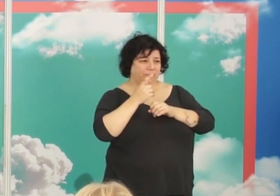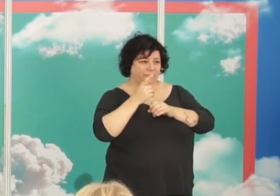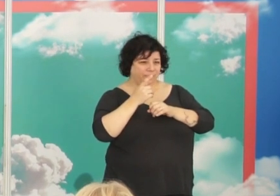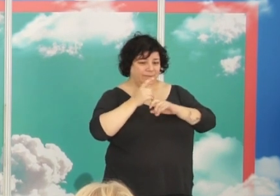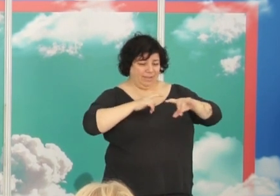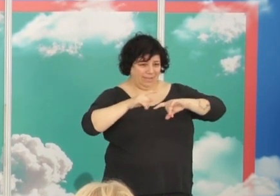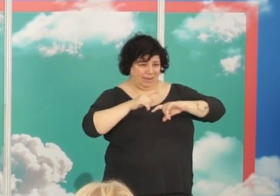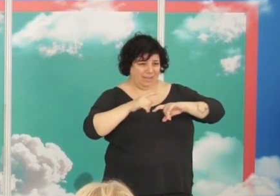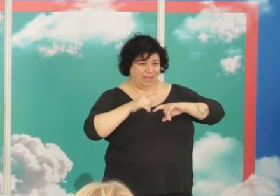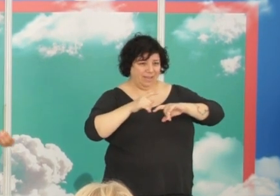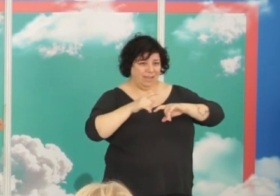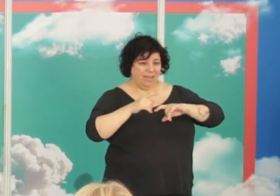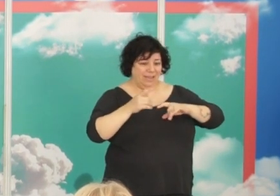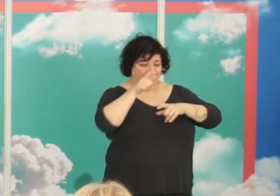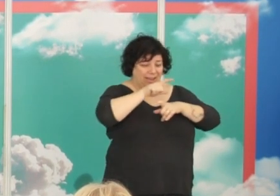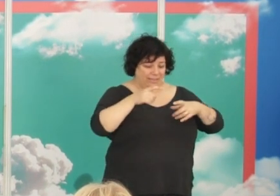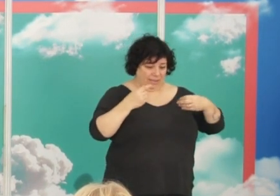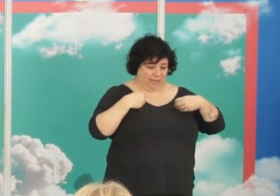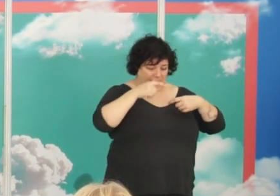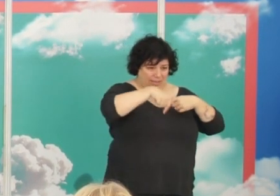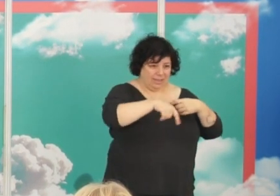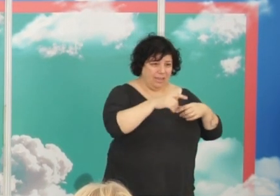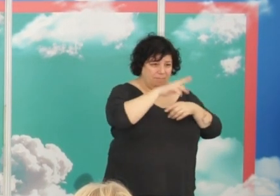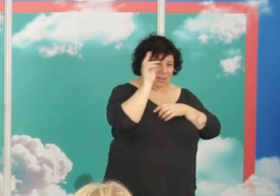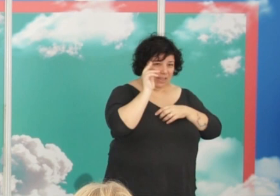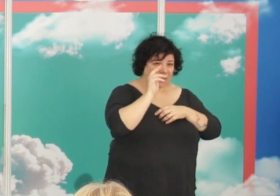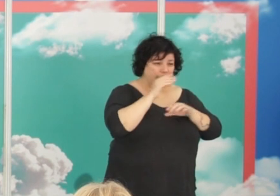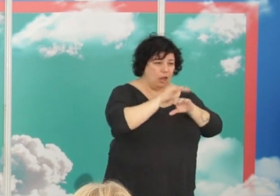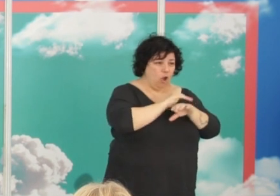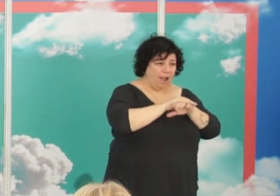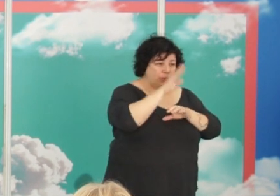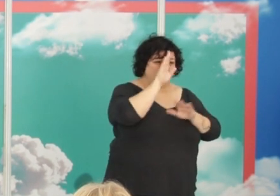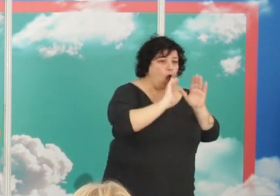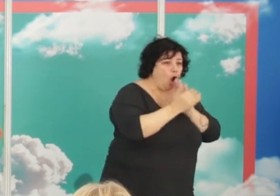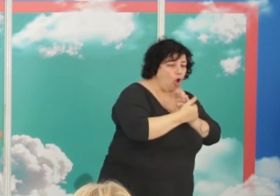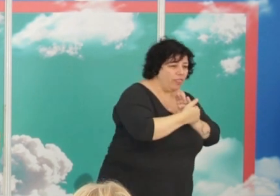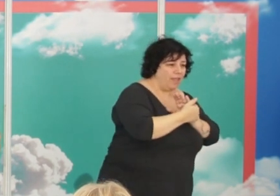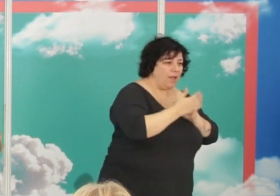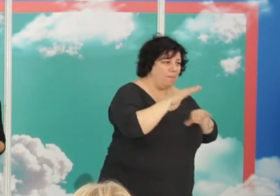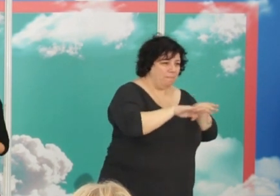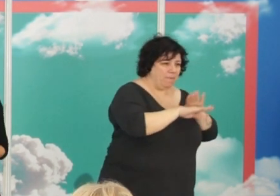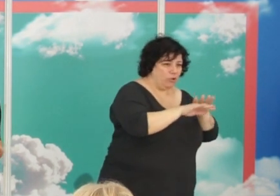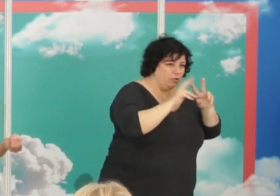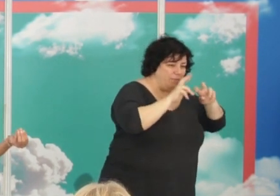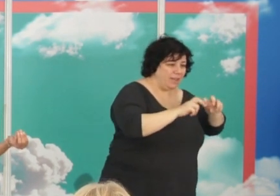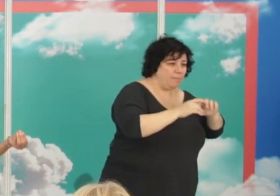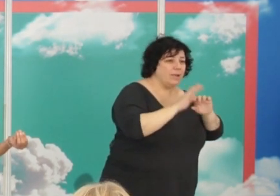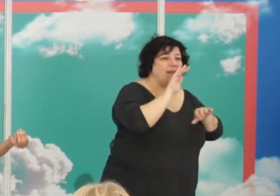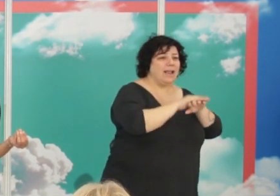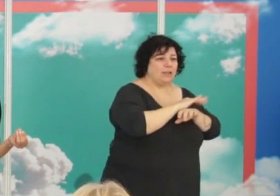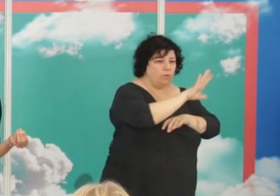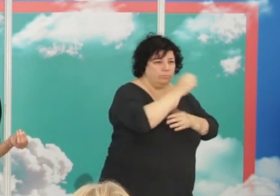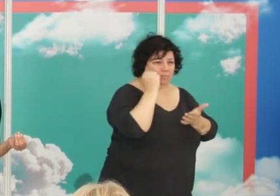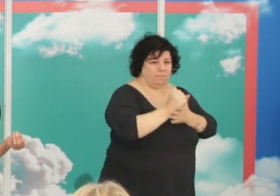los que pudieron quedarse en Madrid y demás, los gatos los tienen que esconder para poder seguir investigando porque el gato te lo comías.